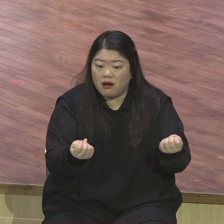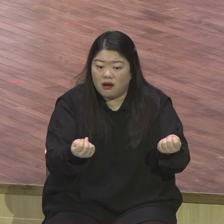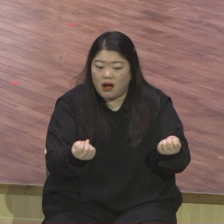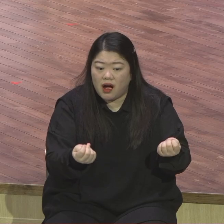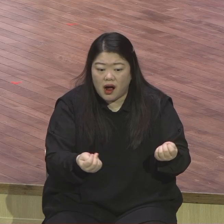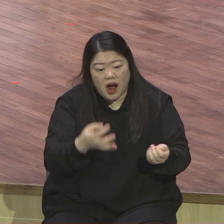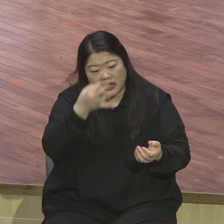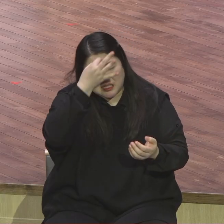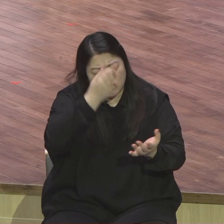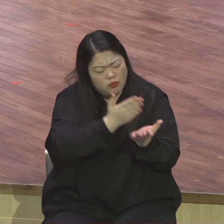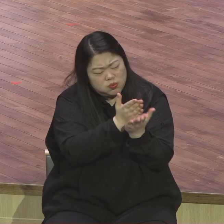날려버려